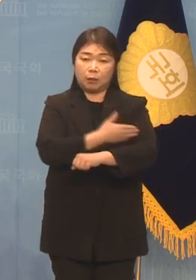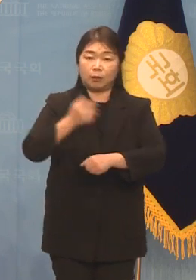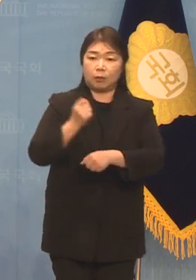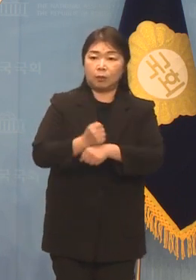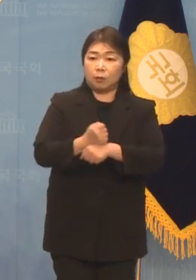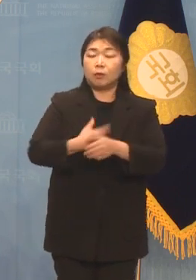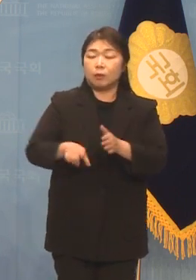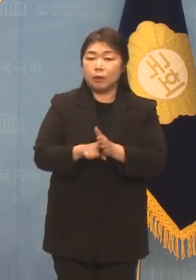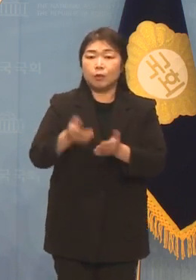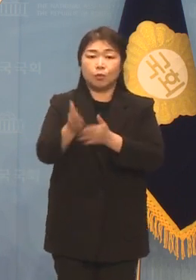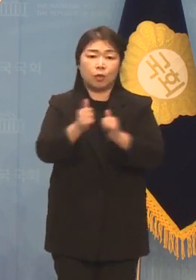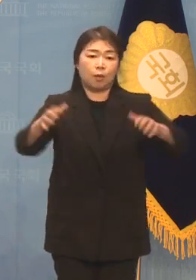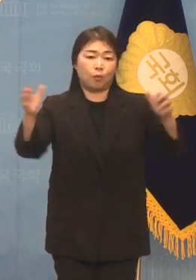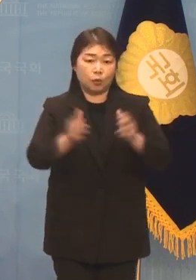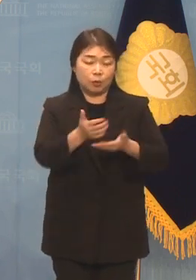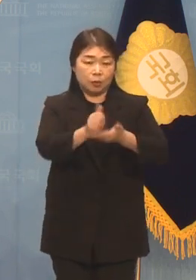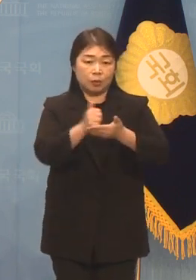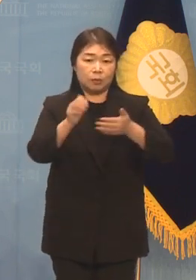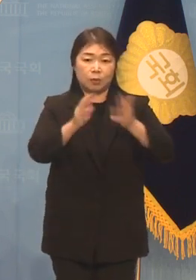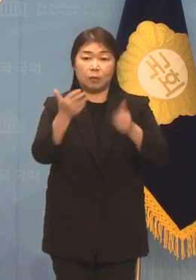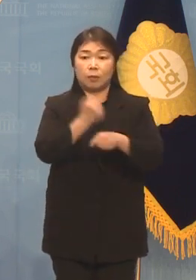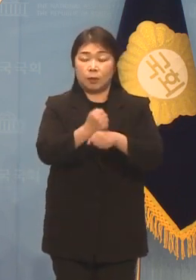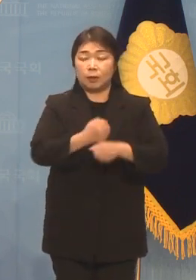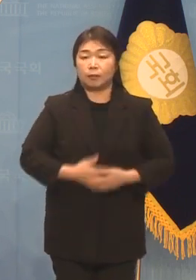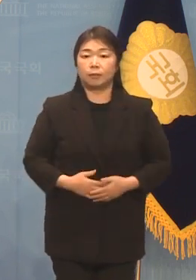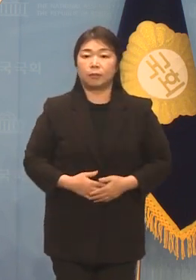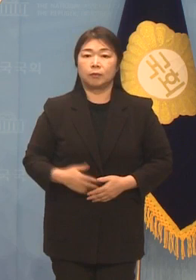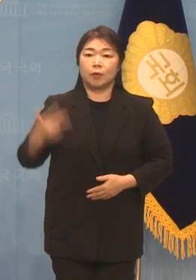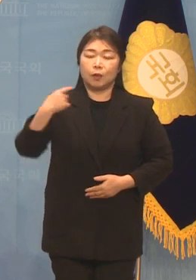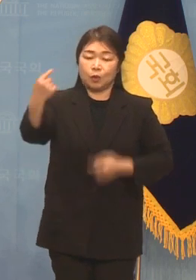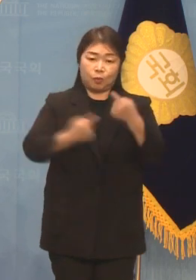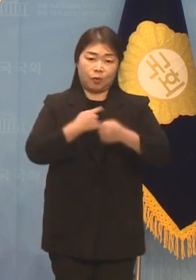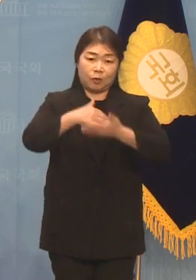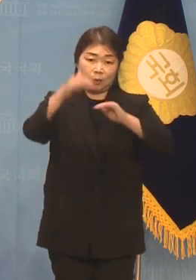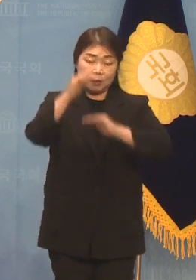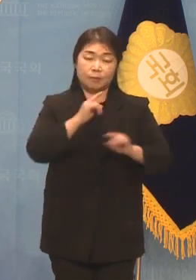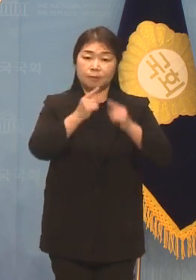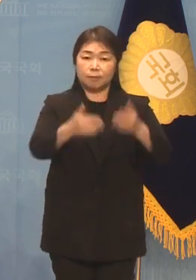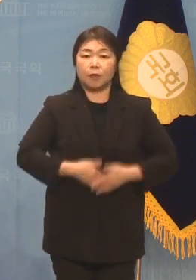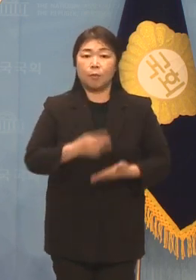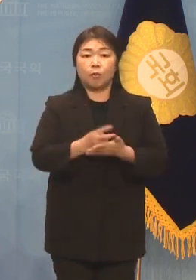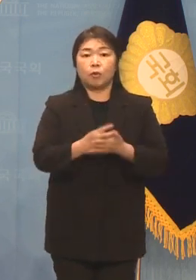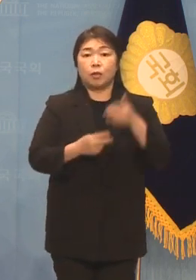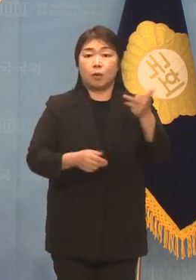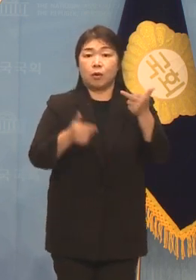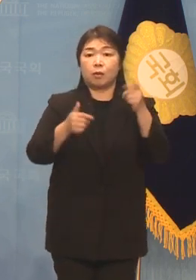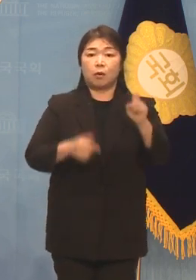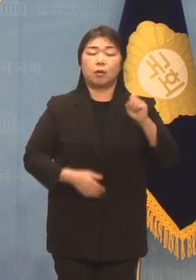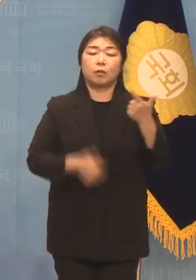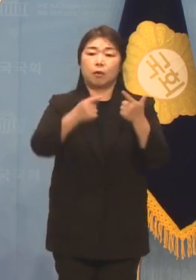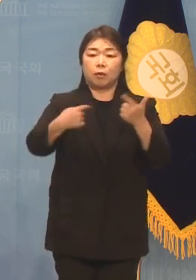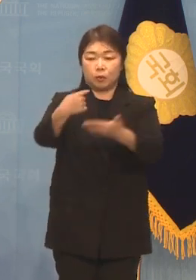간담회를 개최할 예정입니다. 다음은 지난주 접수 의안입니다. 지난주에는 법률안 총 16건이